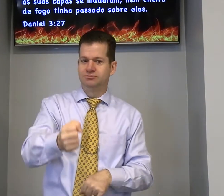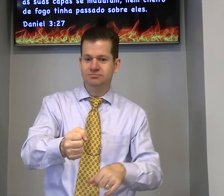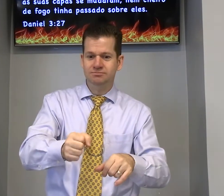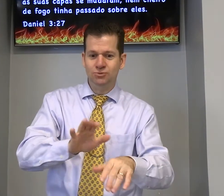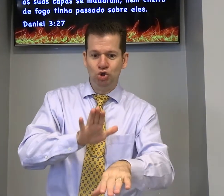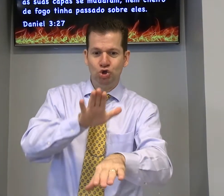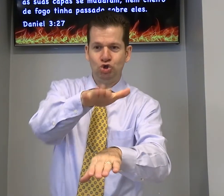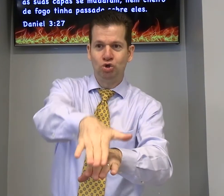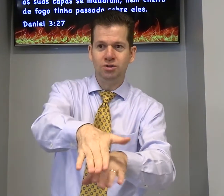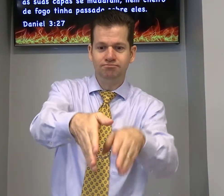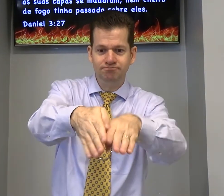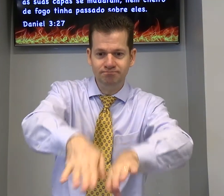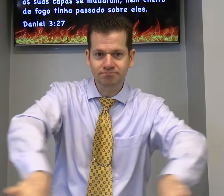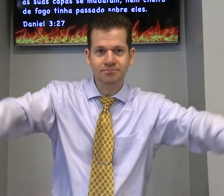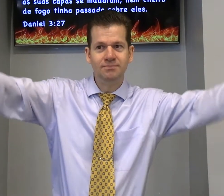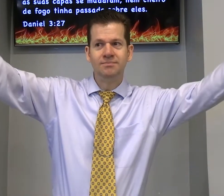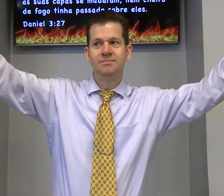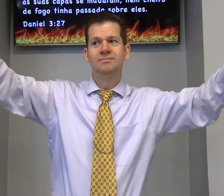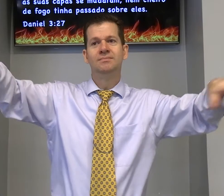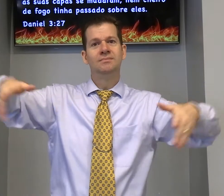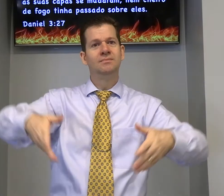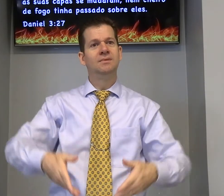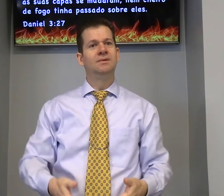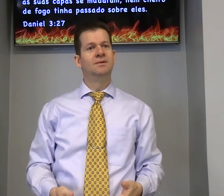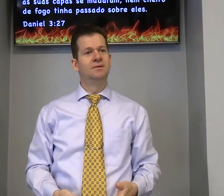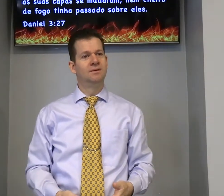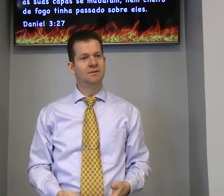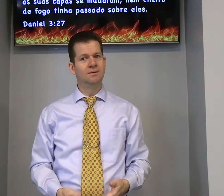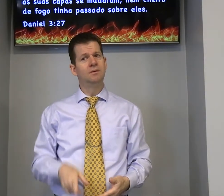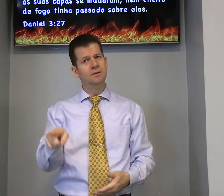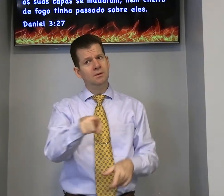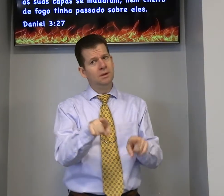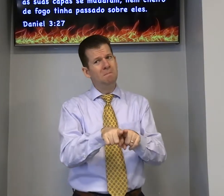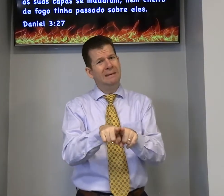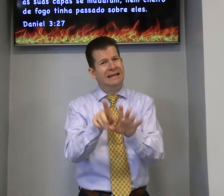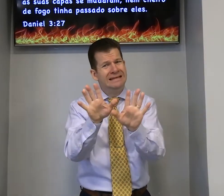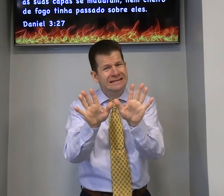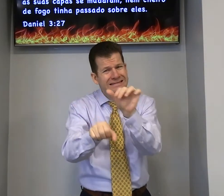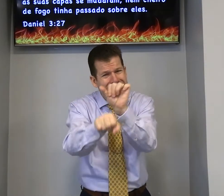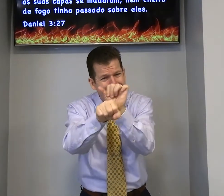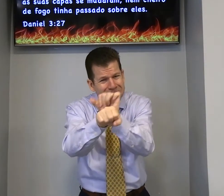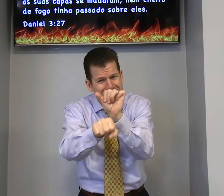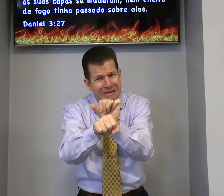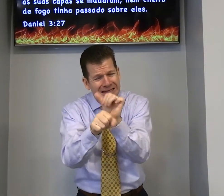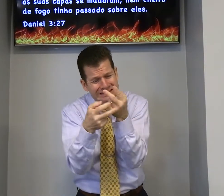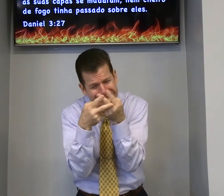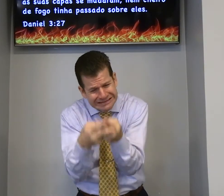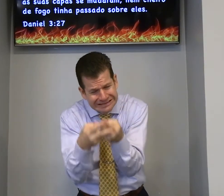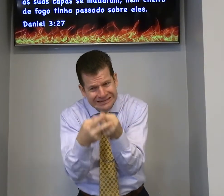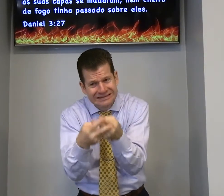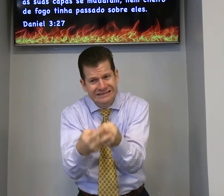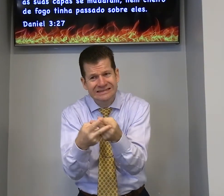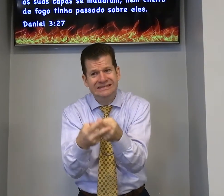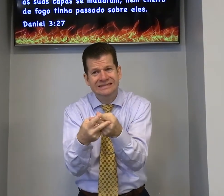Moisés colocou a bala e a água se separou aí abriu espera fica